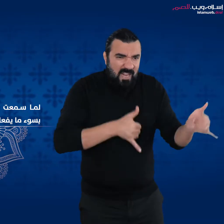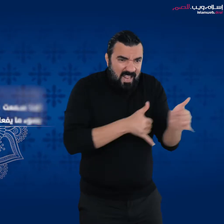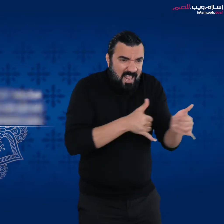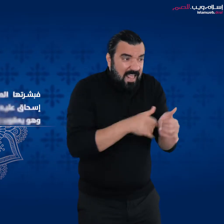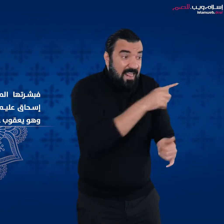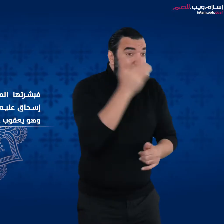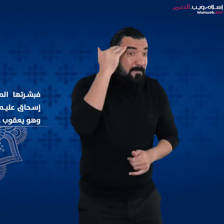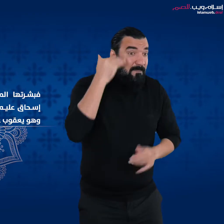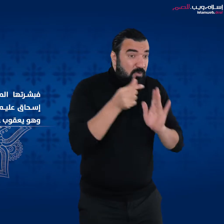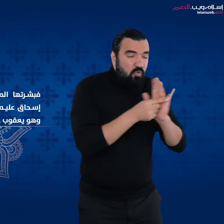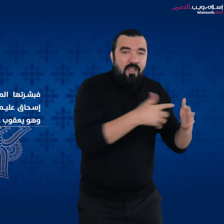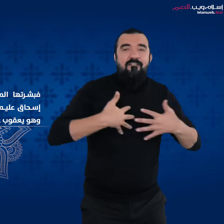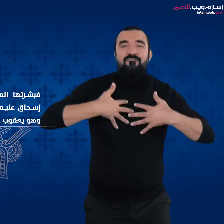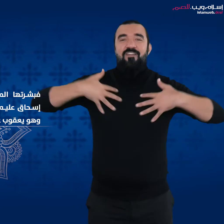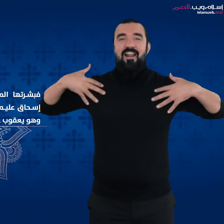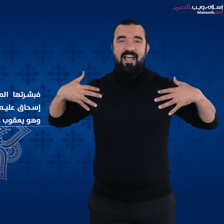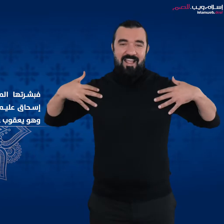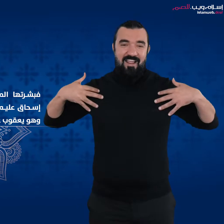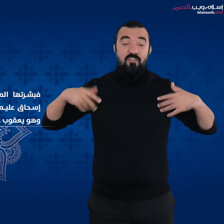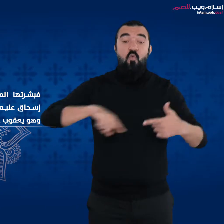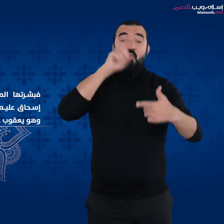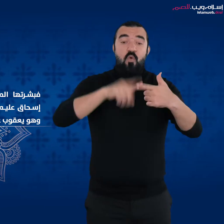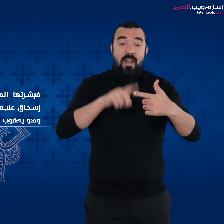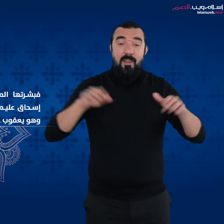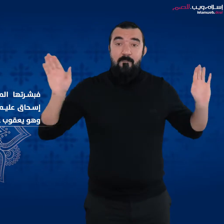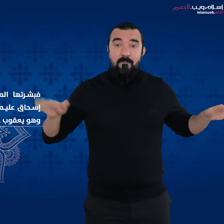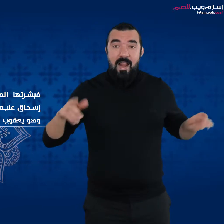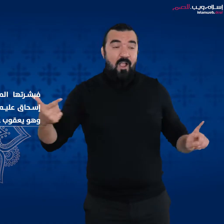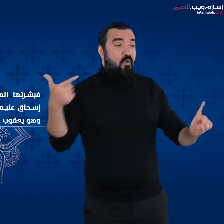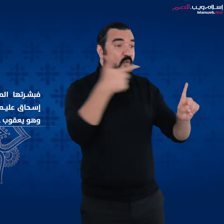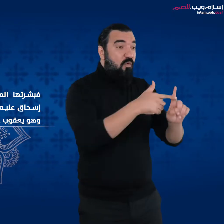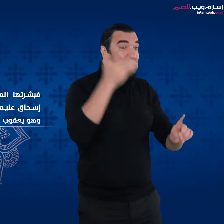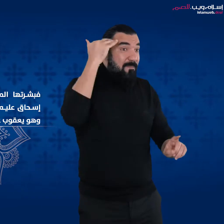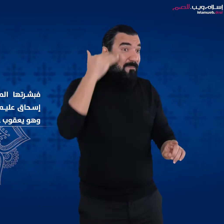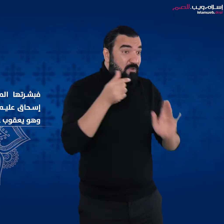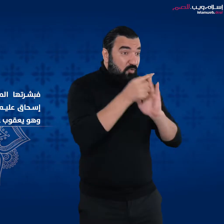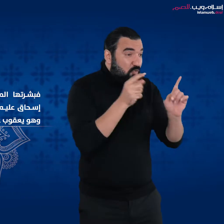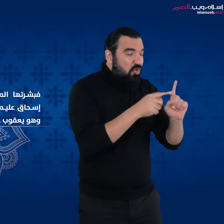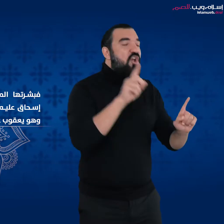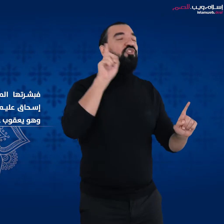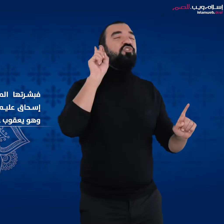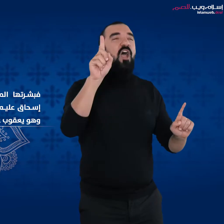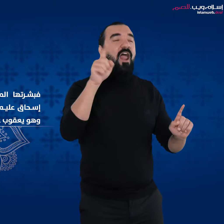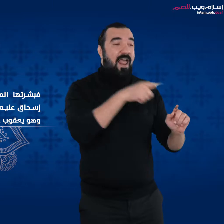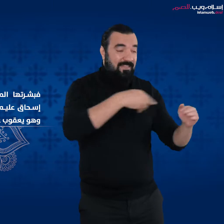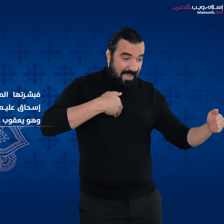فبشرتها الملائكة بالولد وأن الله سيرزقها